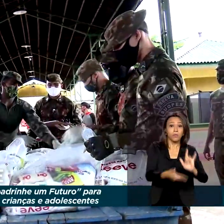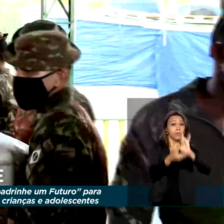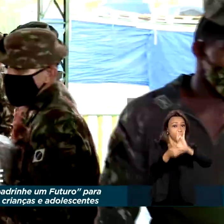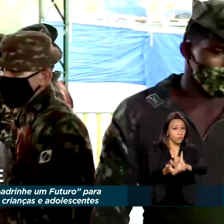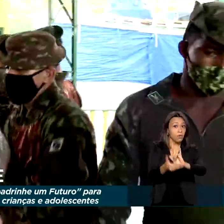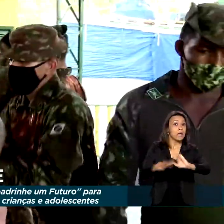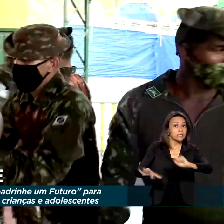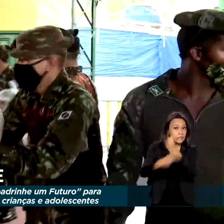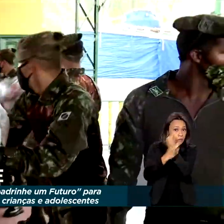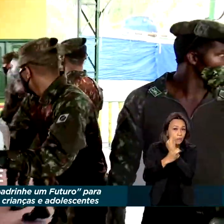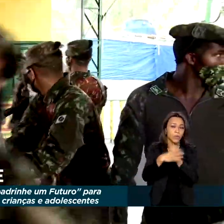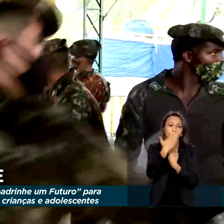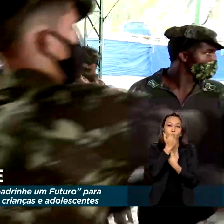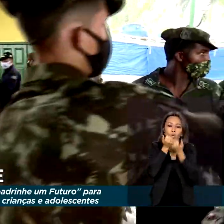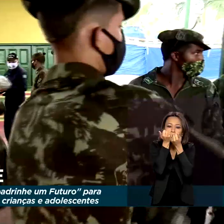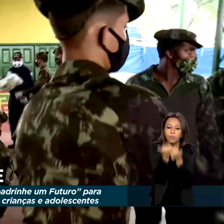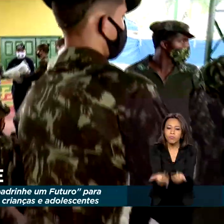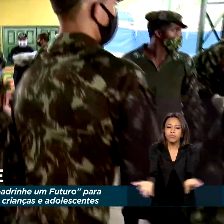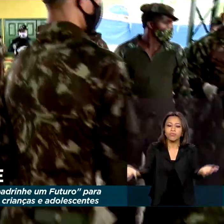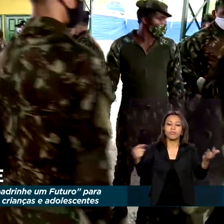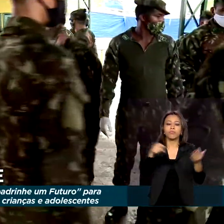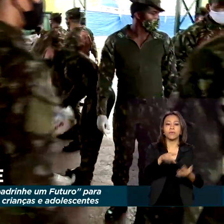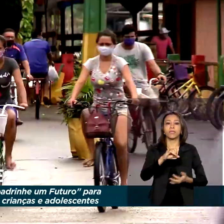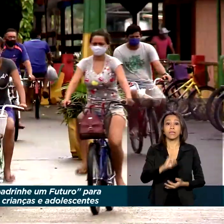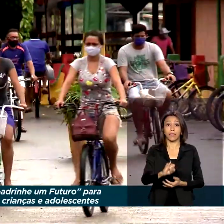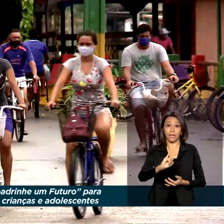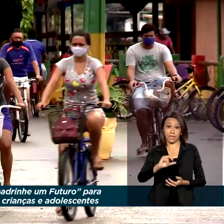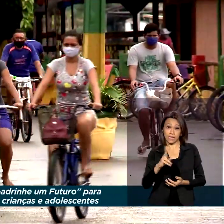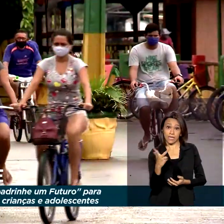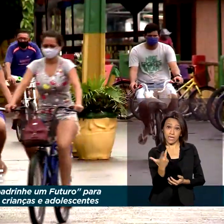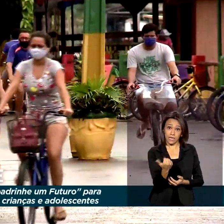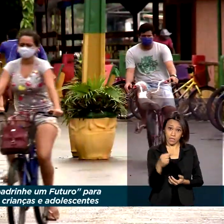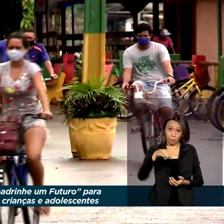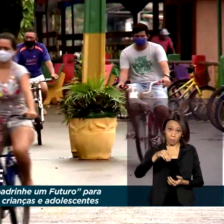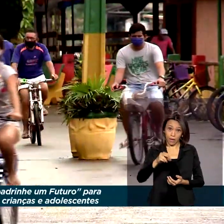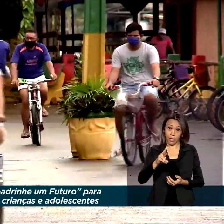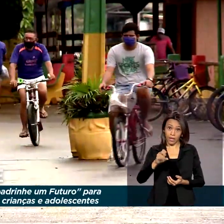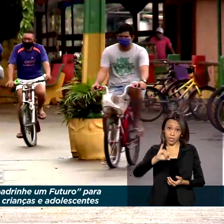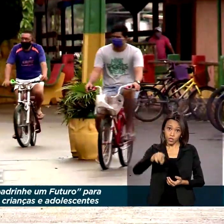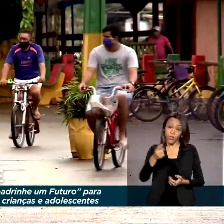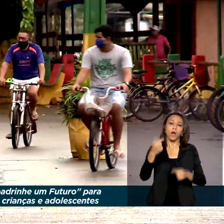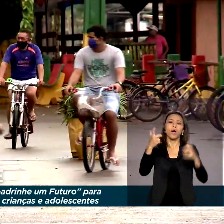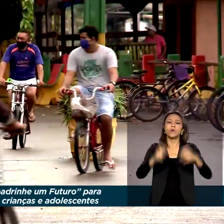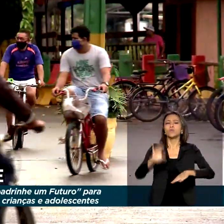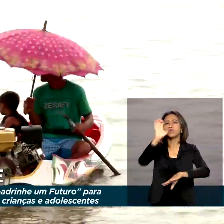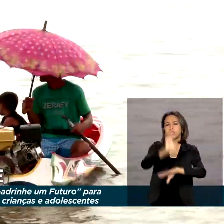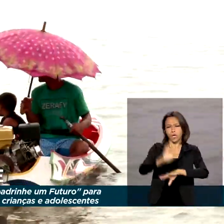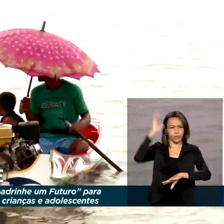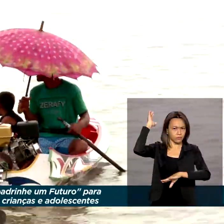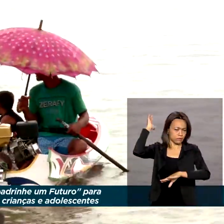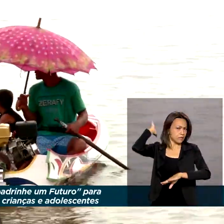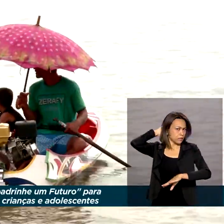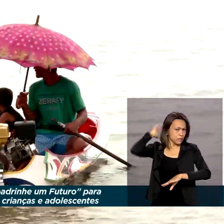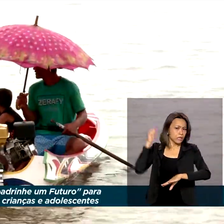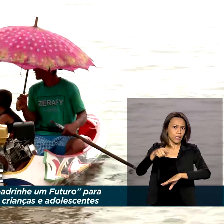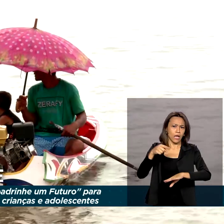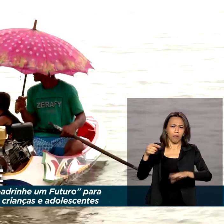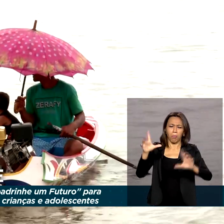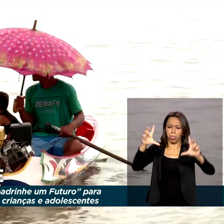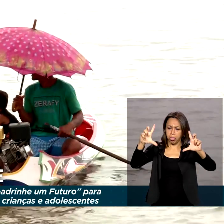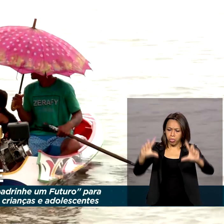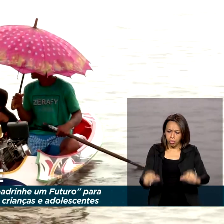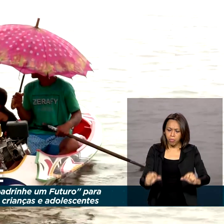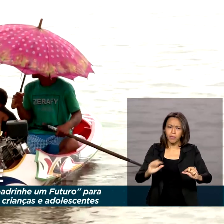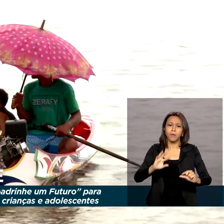alimentar para famílias da Ilha do Marajó, no Pará, onde estão registrados os menores índices de desenvolvimento